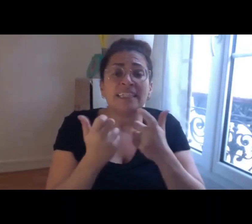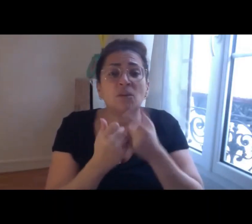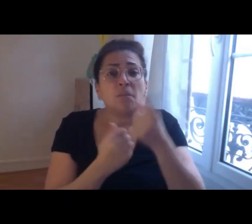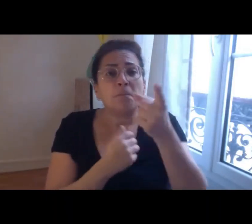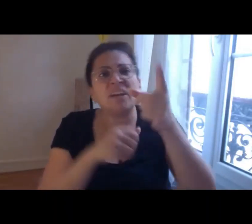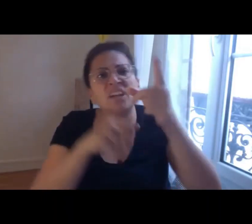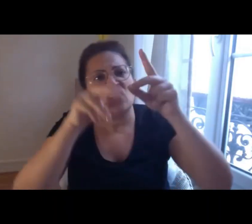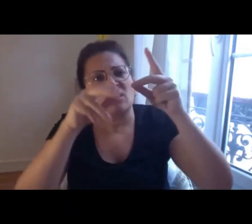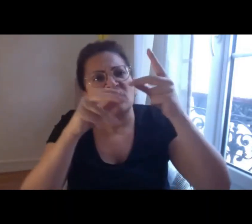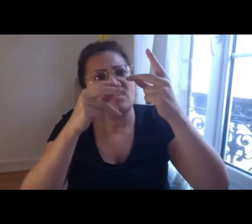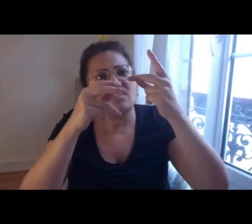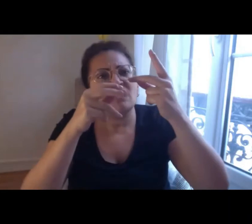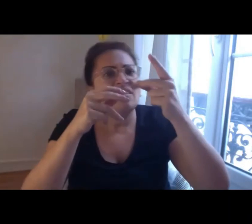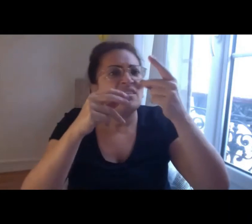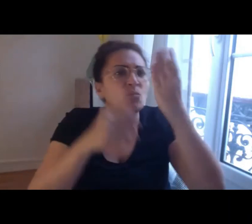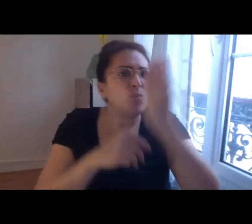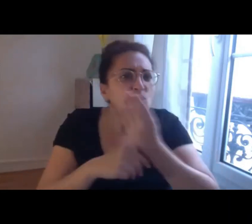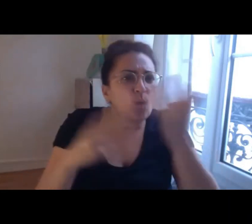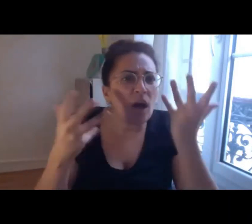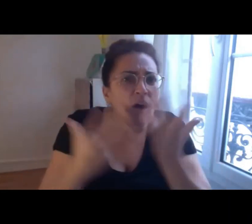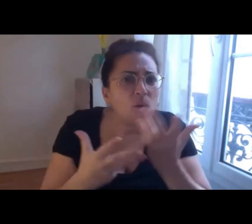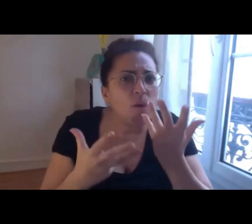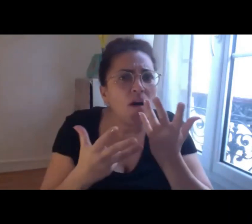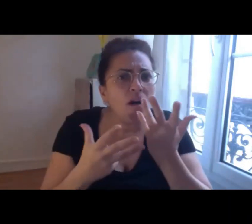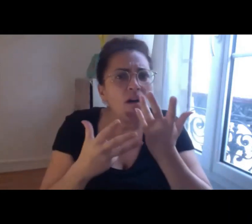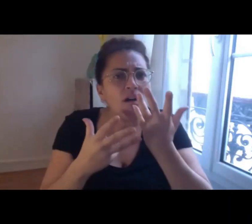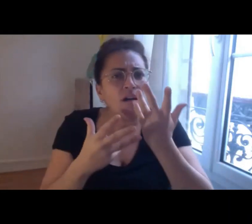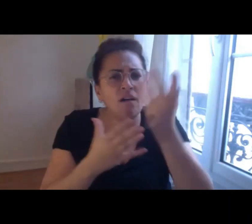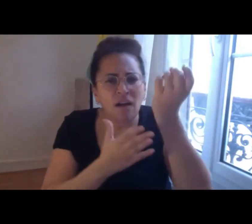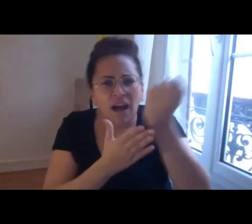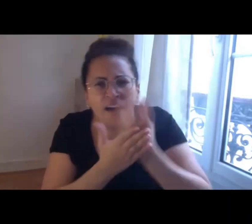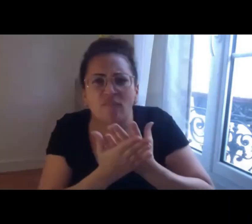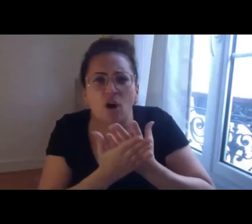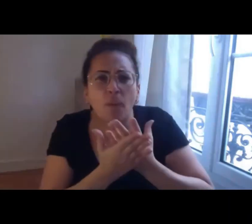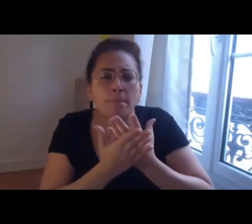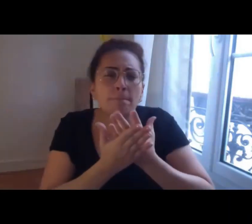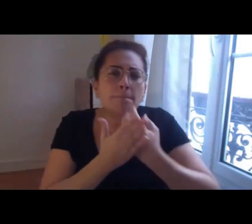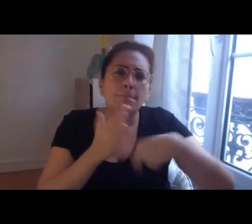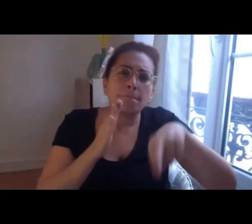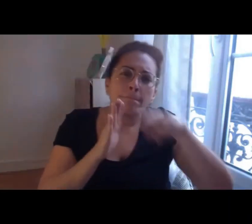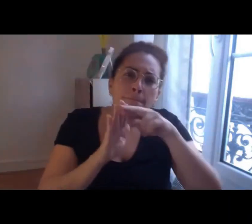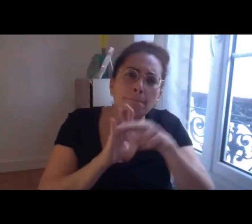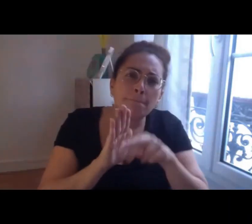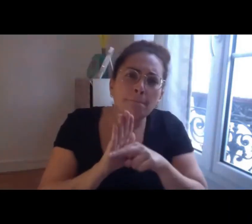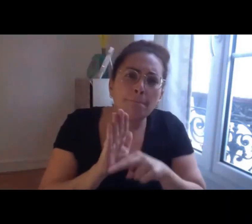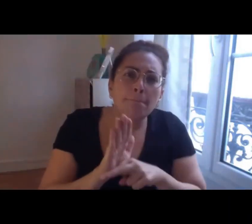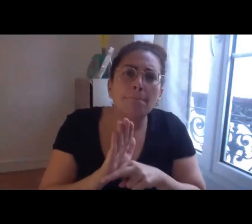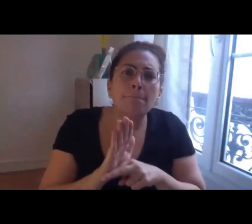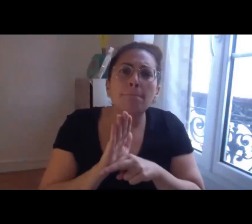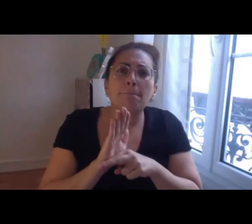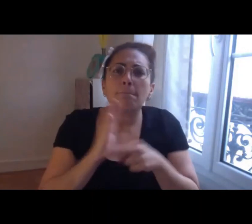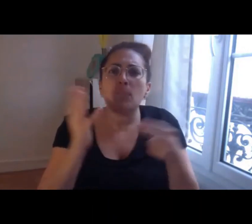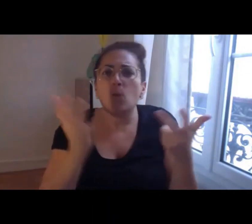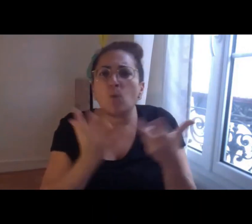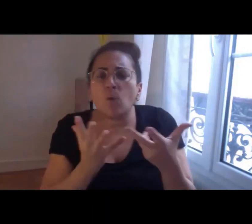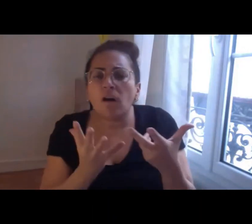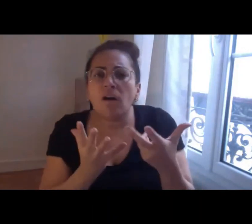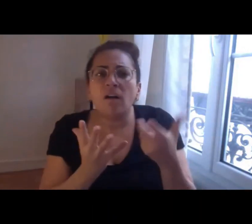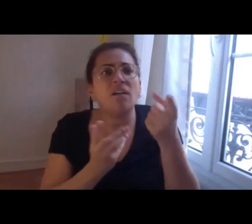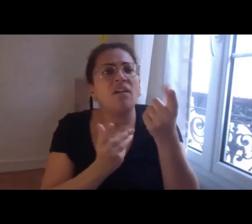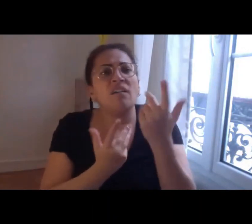qui définit un peu les règles du jeu et qui précise les attentes en fait